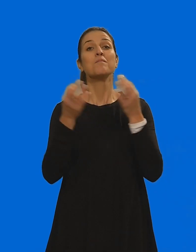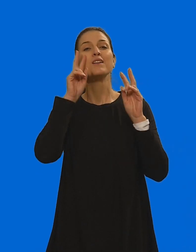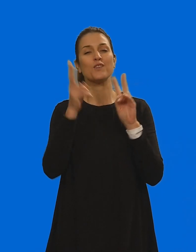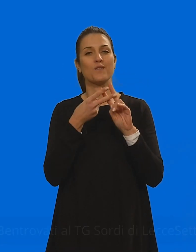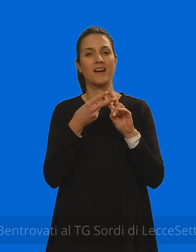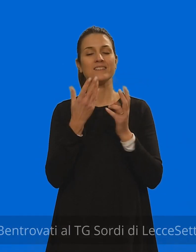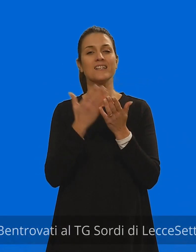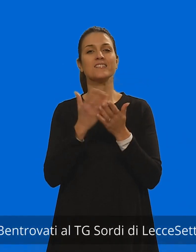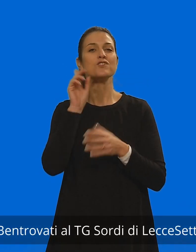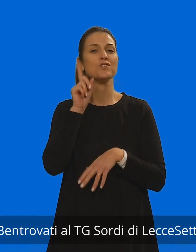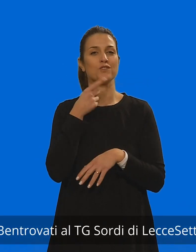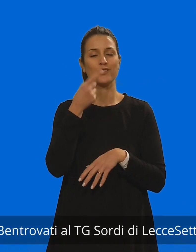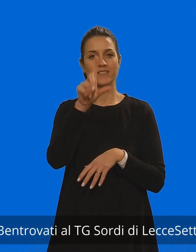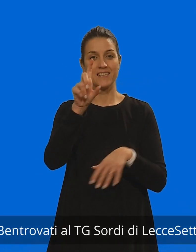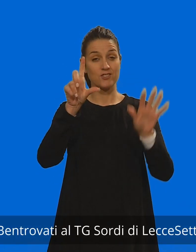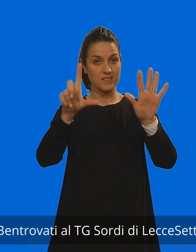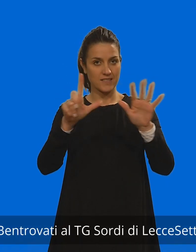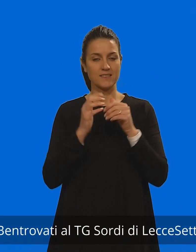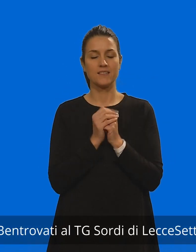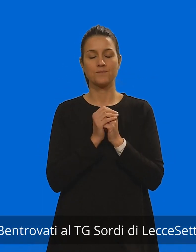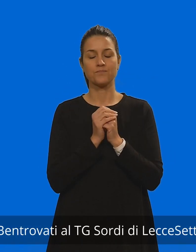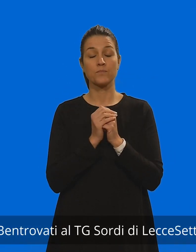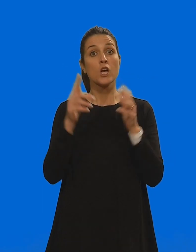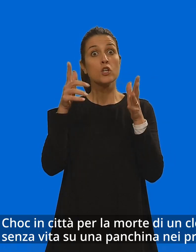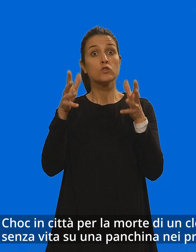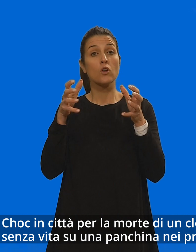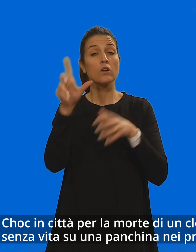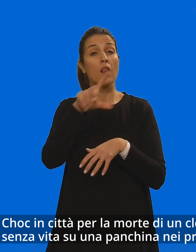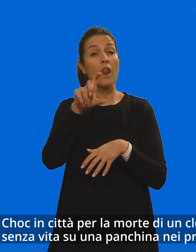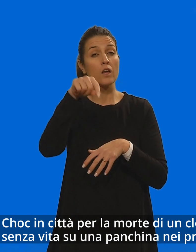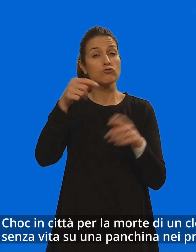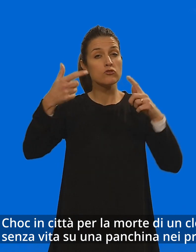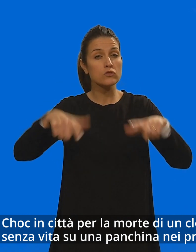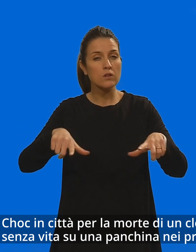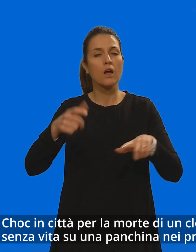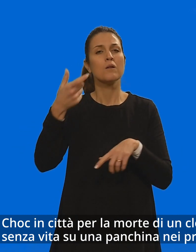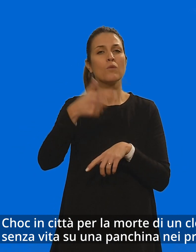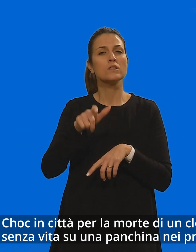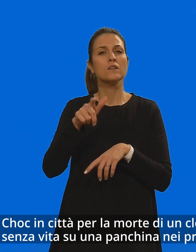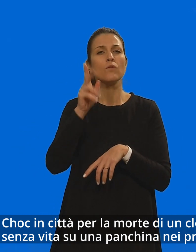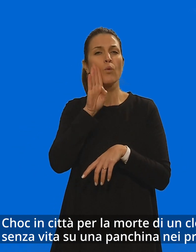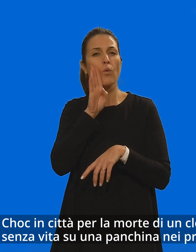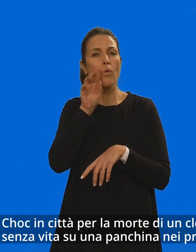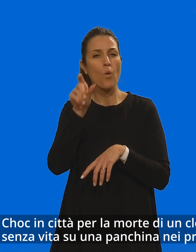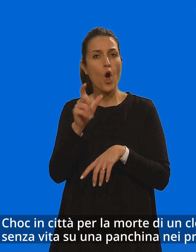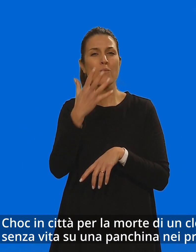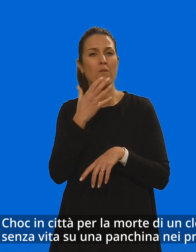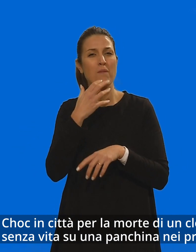Ben trovati al Tg Sordi di Lecce 7, sciocco in città per la morte di un clochard di 37 anni